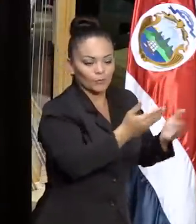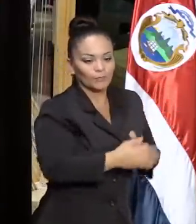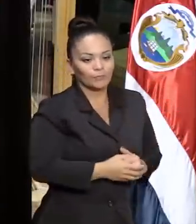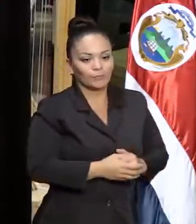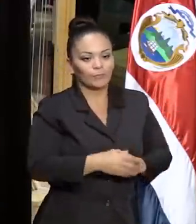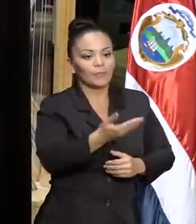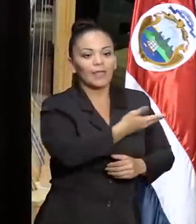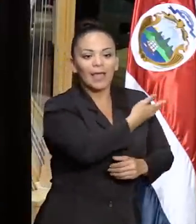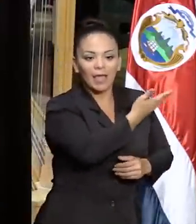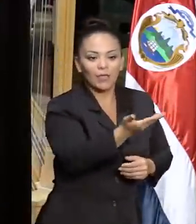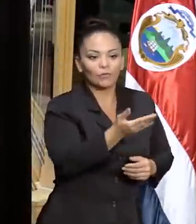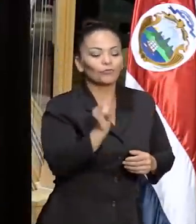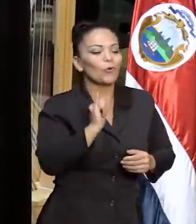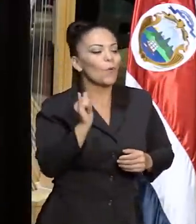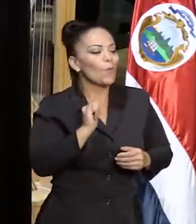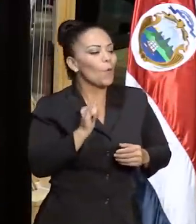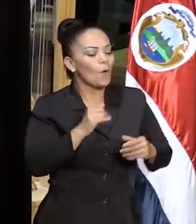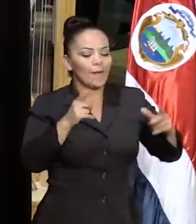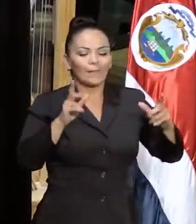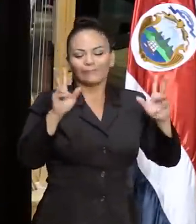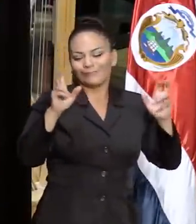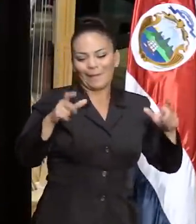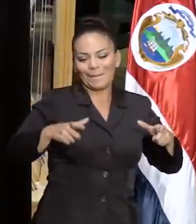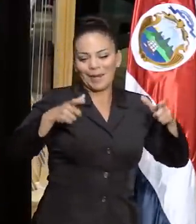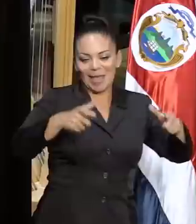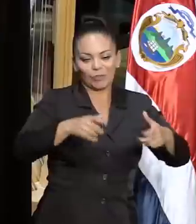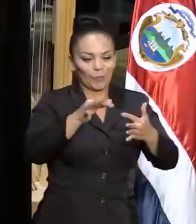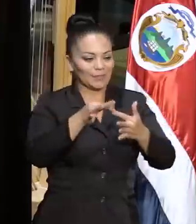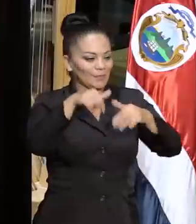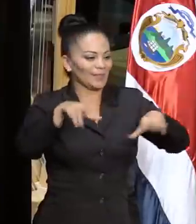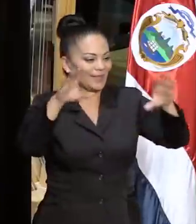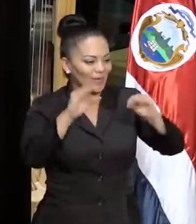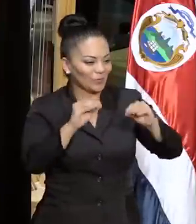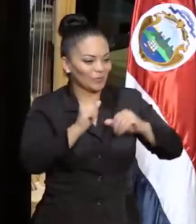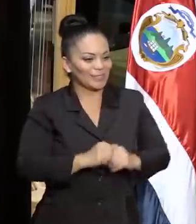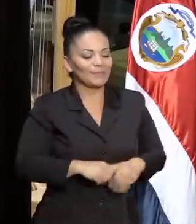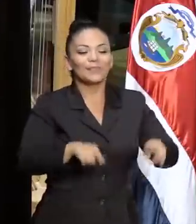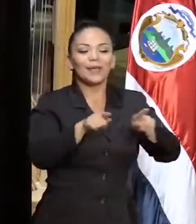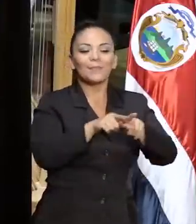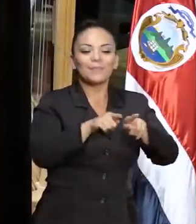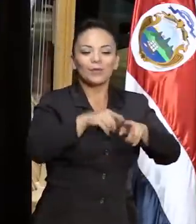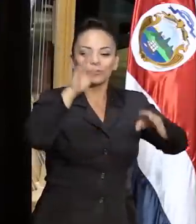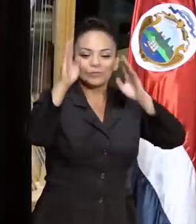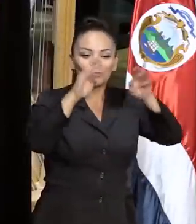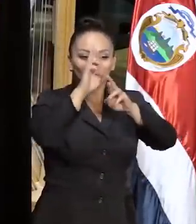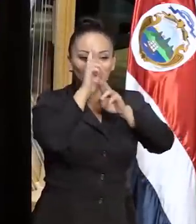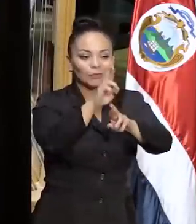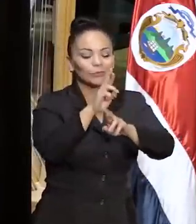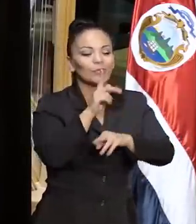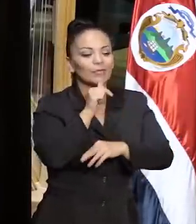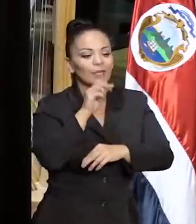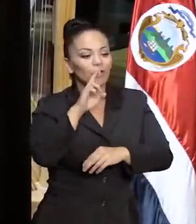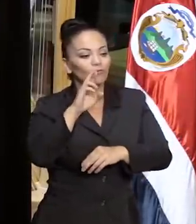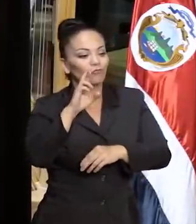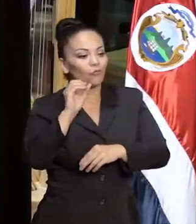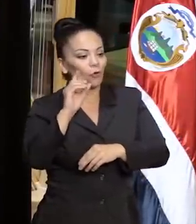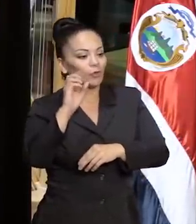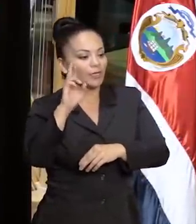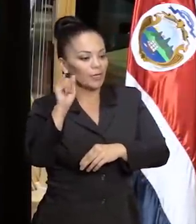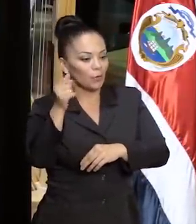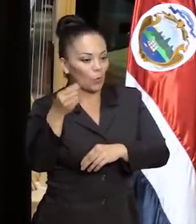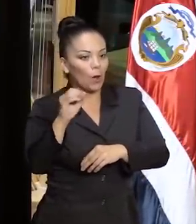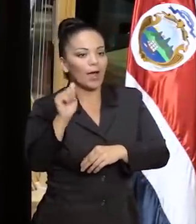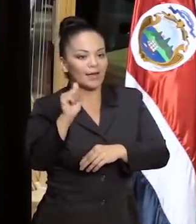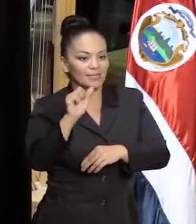ellos son el plato principal de esta noche. También un saludo muy respetuoso a don Rodrigo Aria Sánchez,